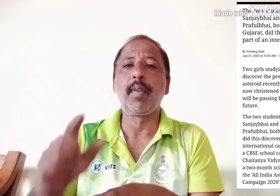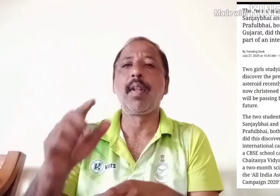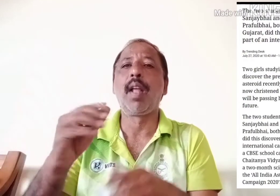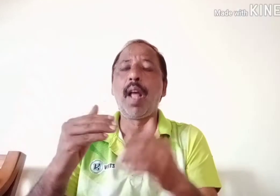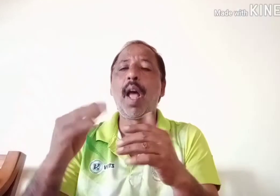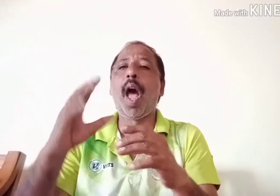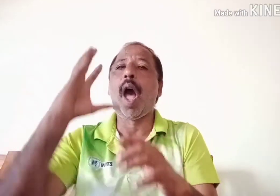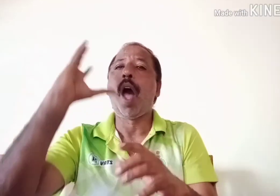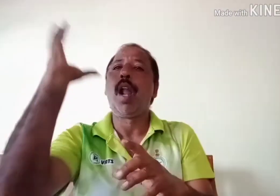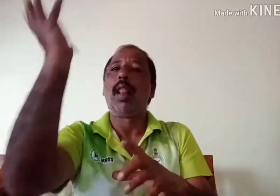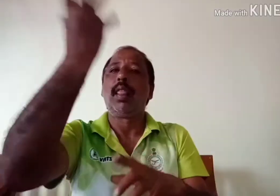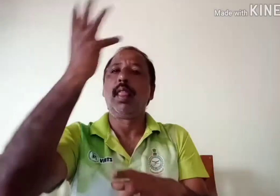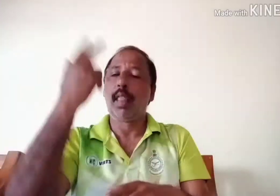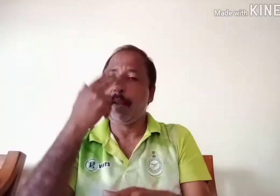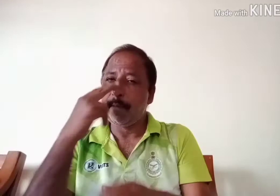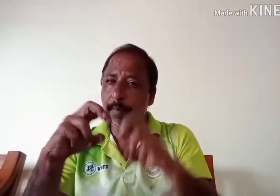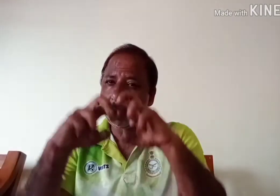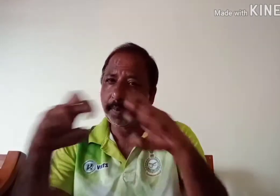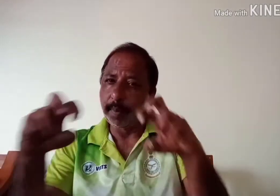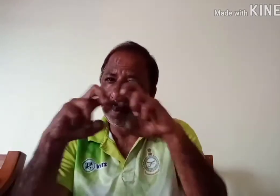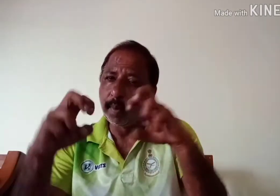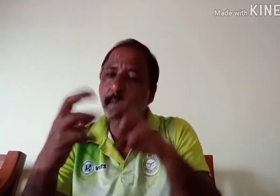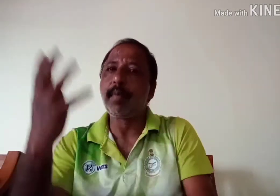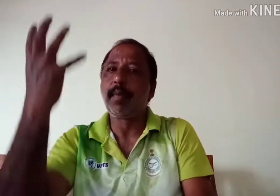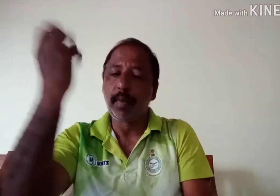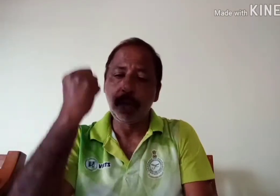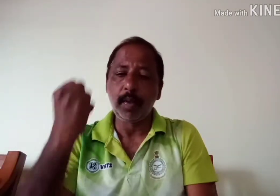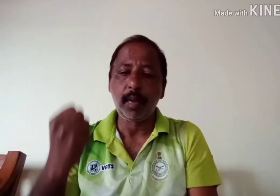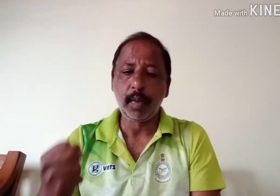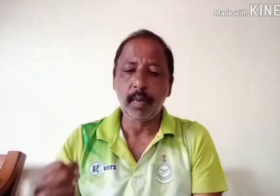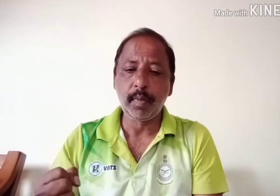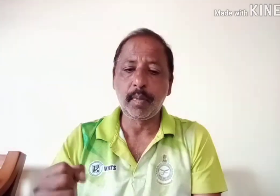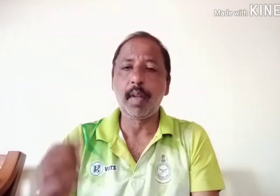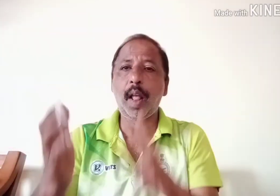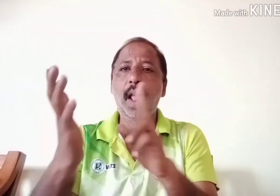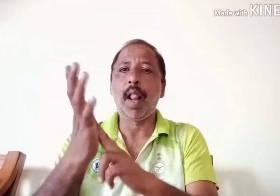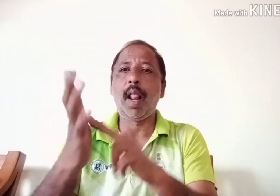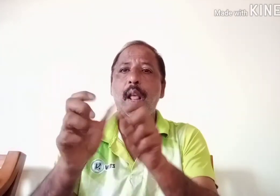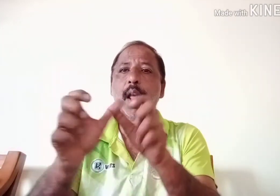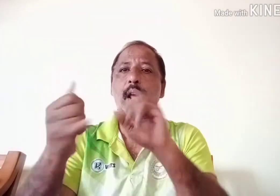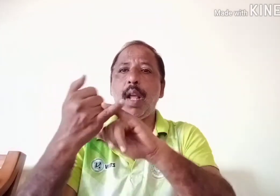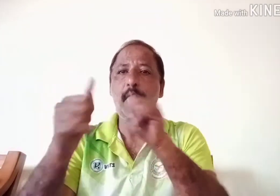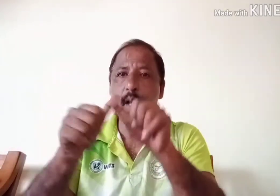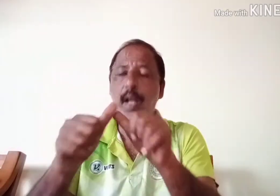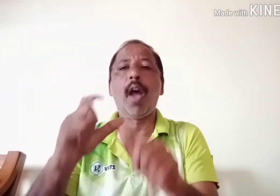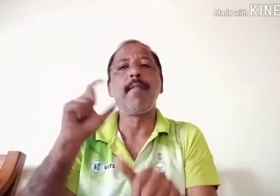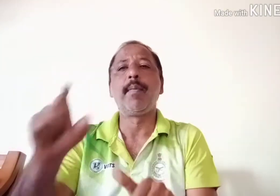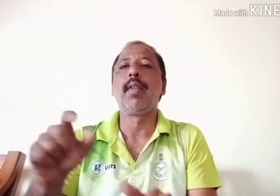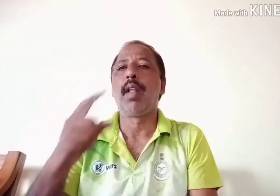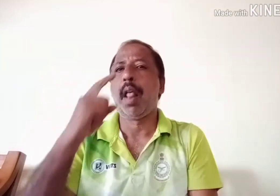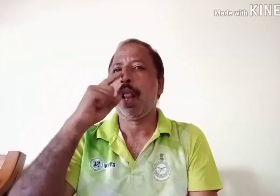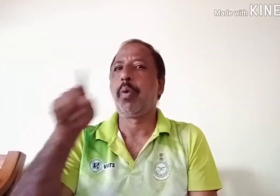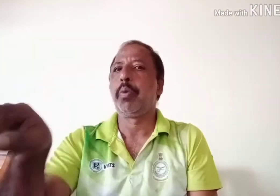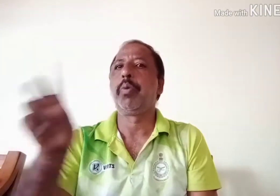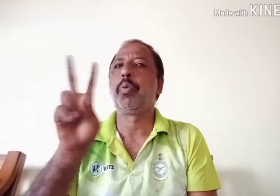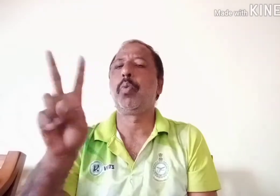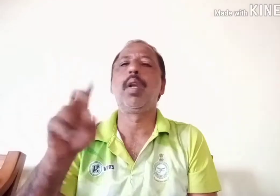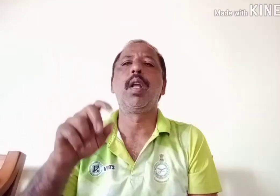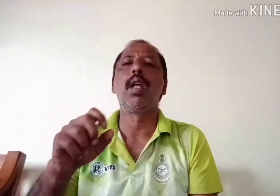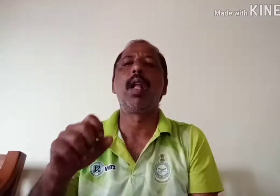इस स्कूल में अभी दे कुछ बच्चे दिख रहे हैं और स्कूल के कुछ लोग आप नदर आ रहे हैं जाए वो यहां पर